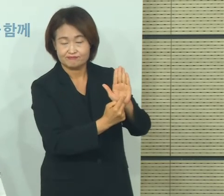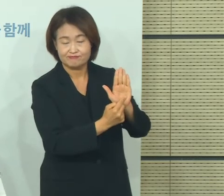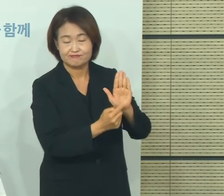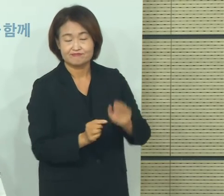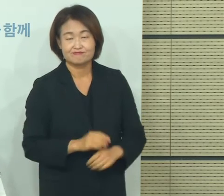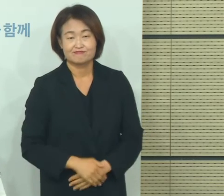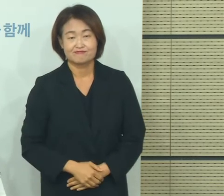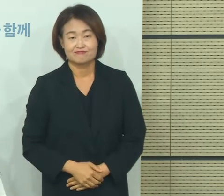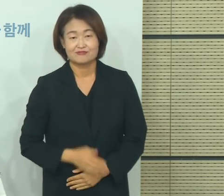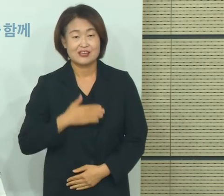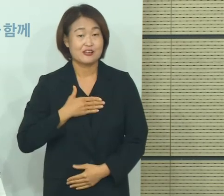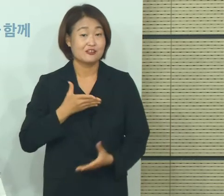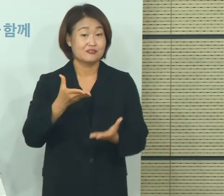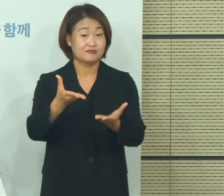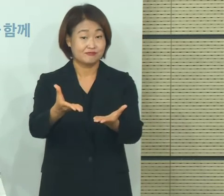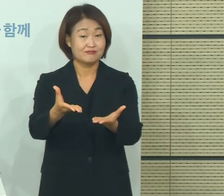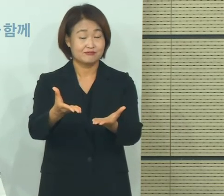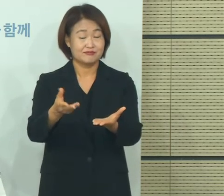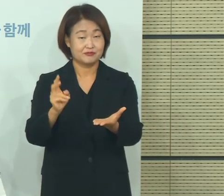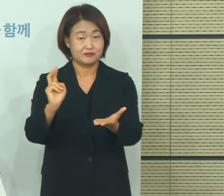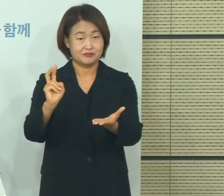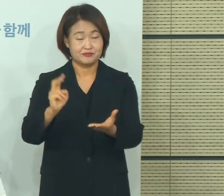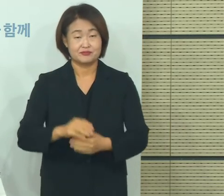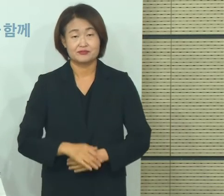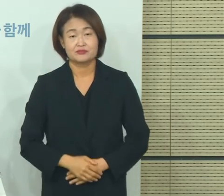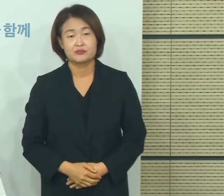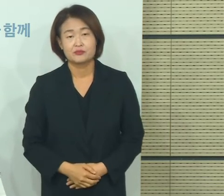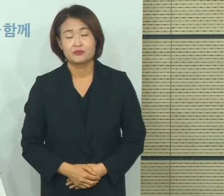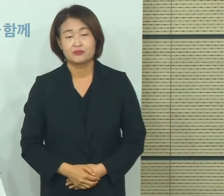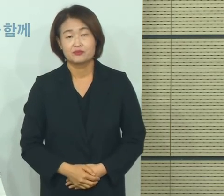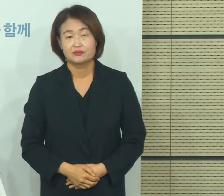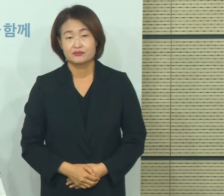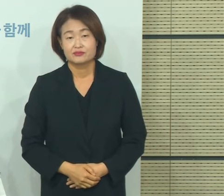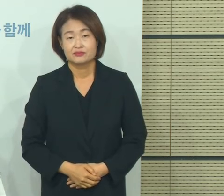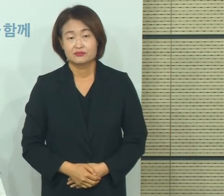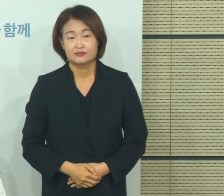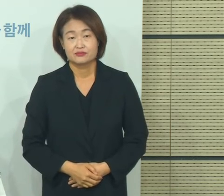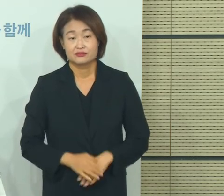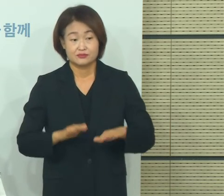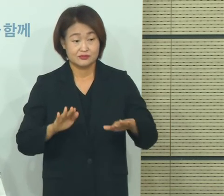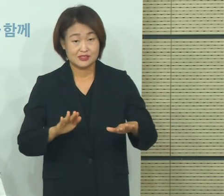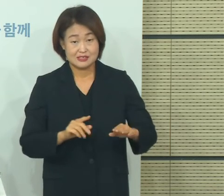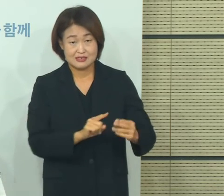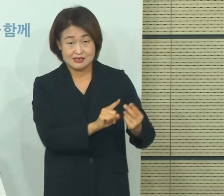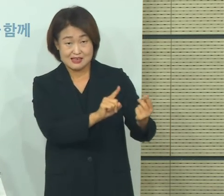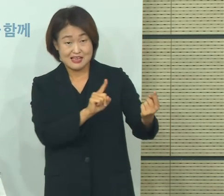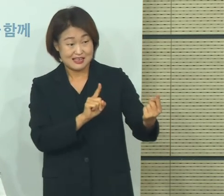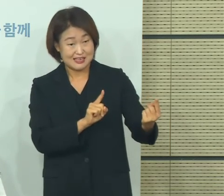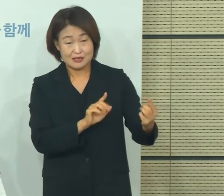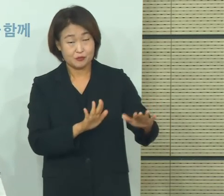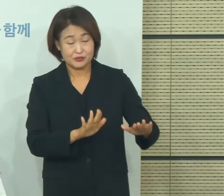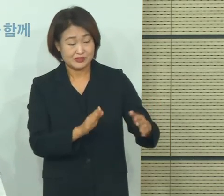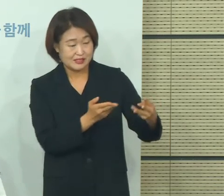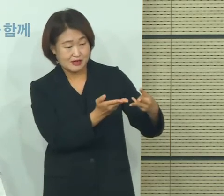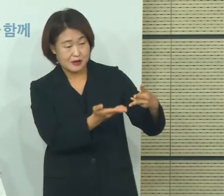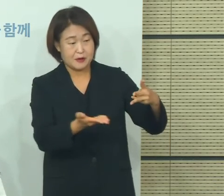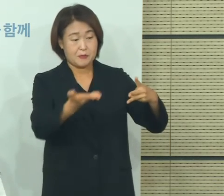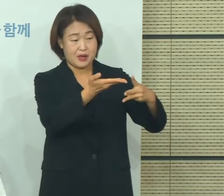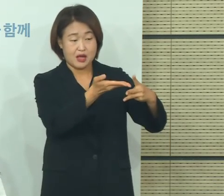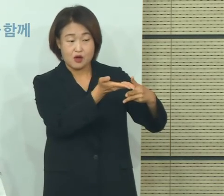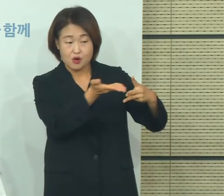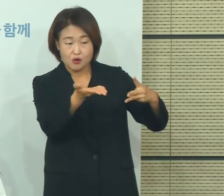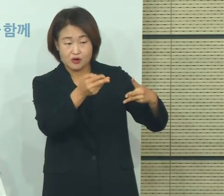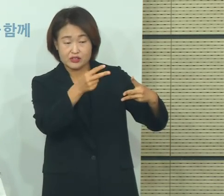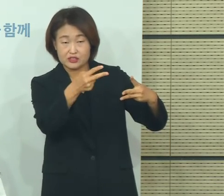안내를 드릴 수 있을 것 같습니다. 다만 저희가 강화된 2단계 조치에서는 중위험 시설들에 대한